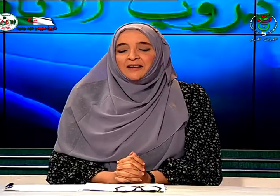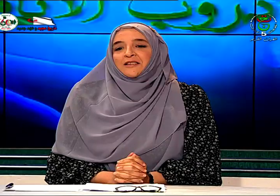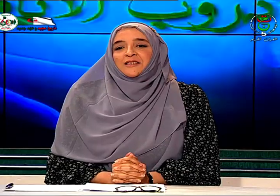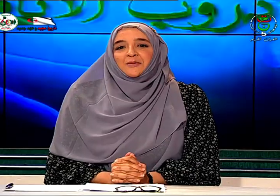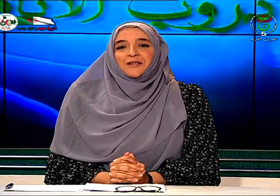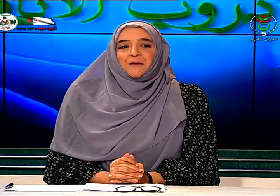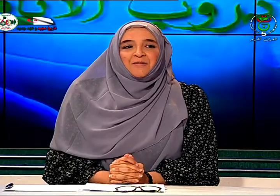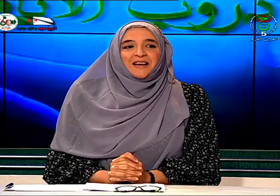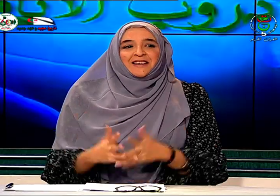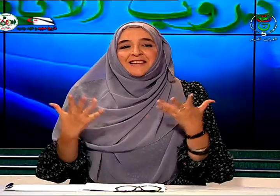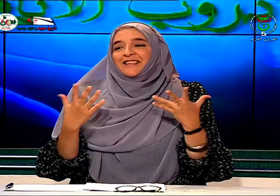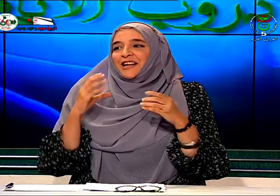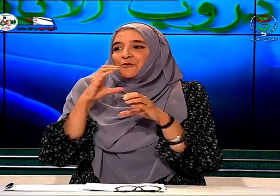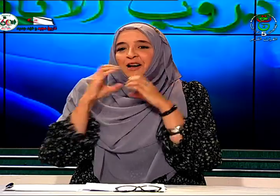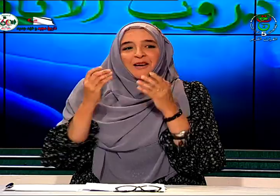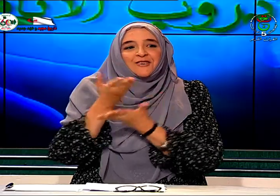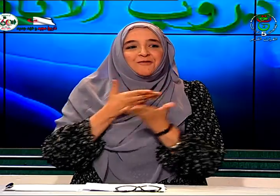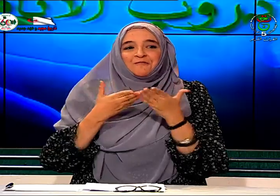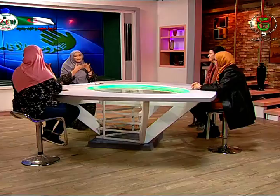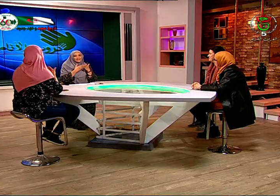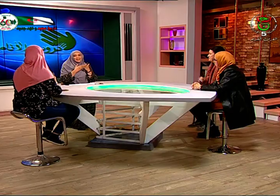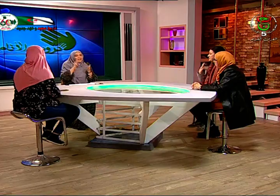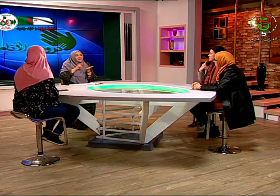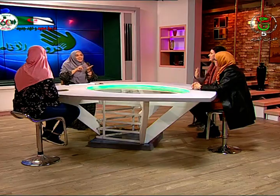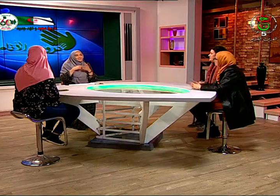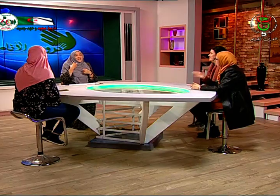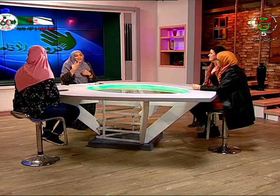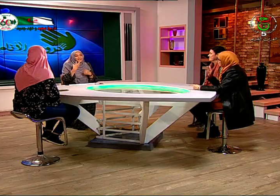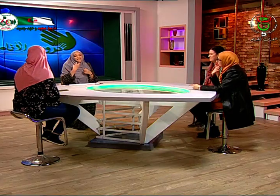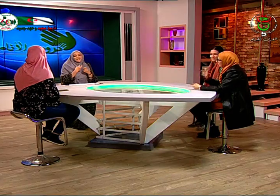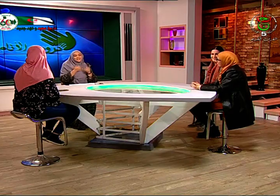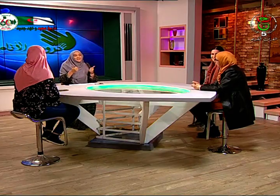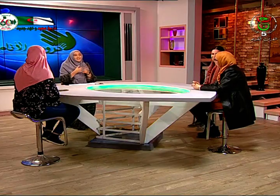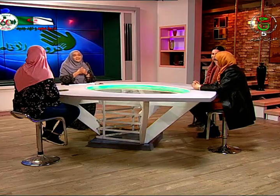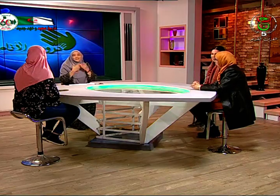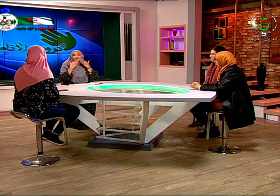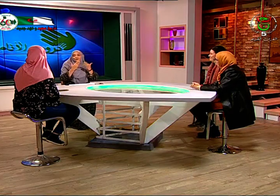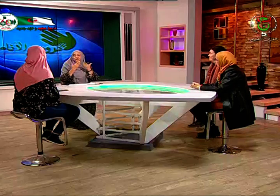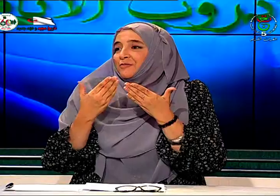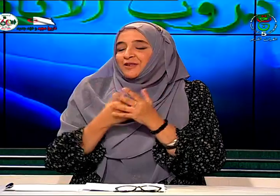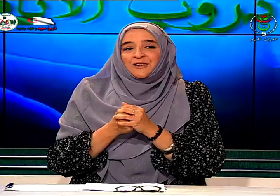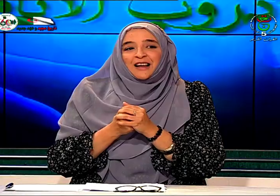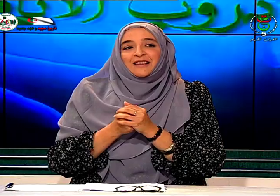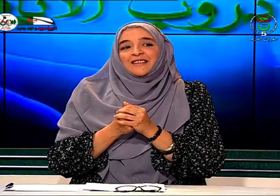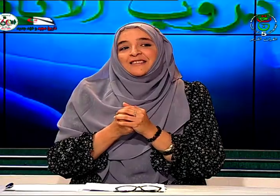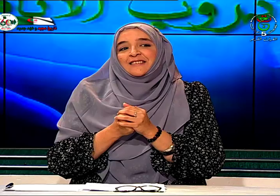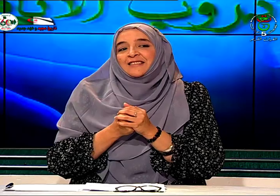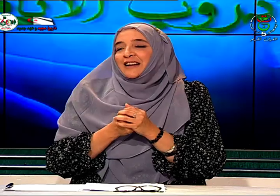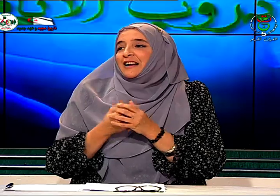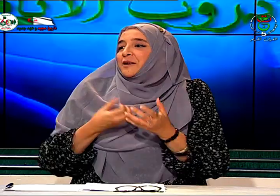عن السلبية الحوار معكم حقيقة شيق جدا نشكركم على ما